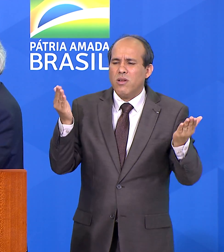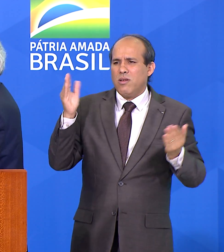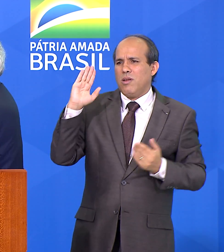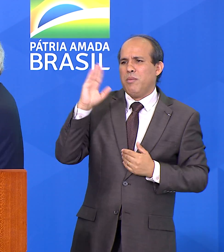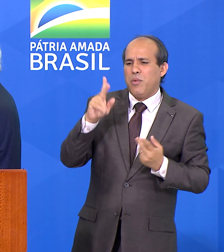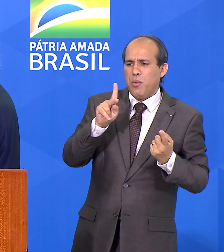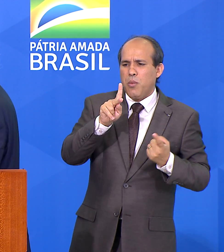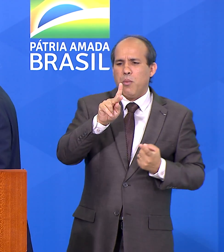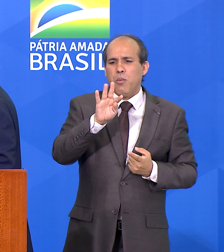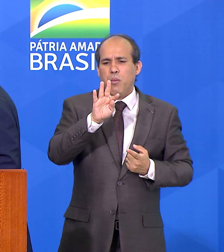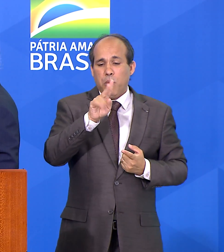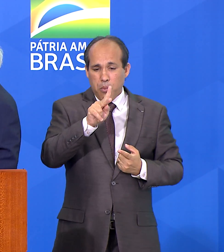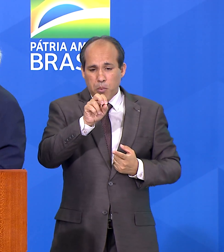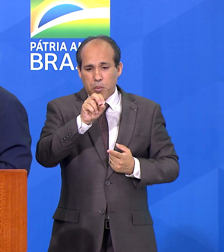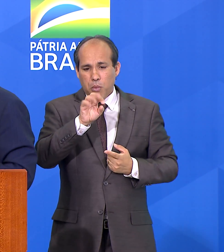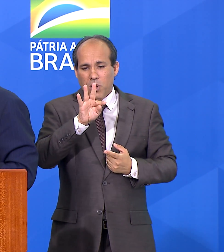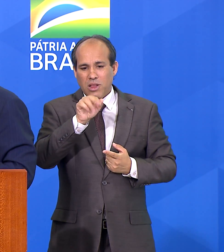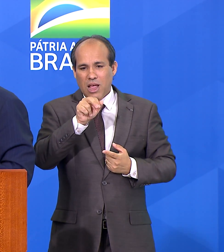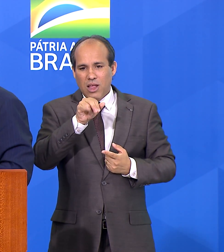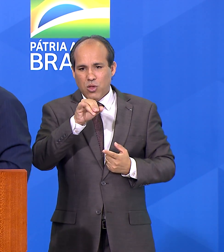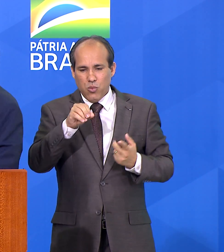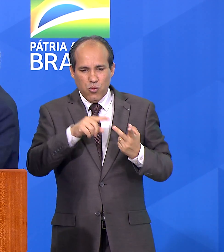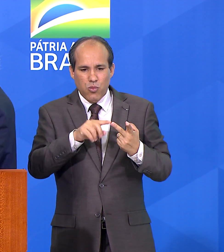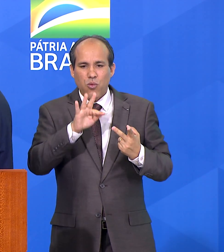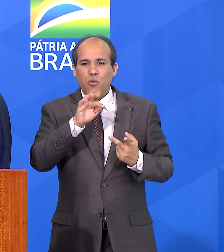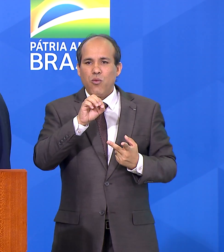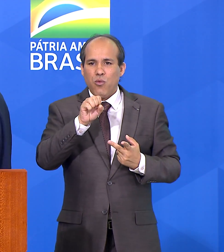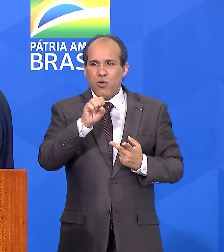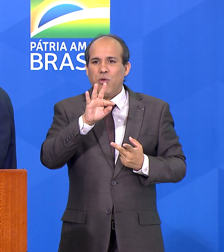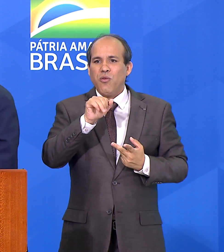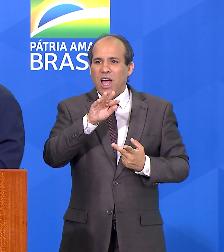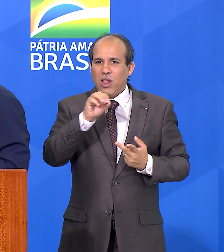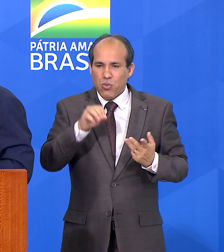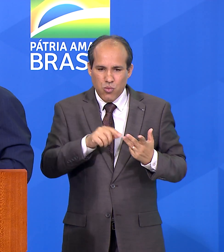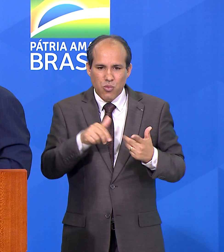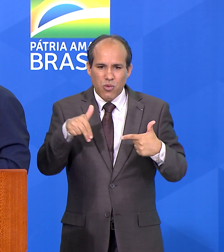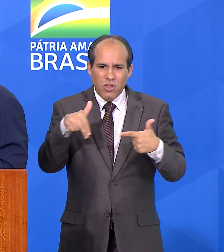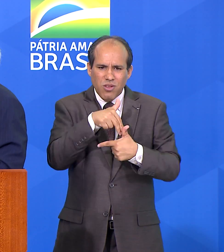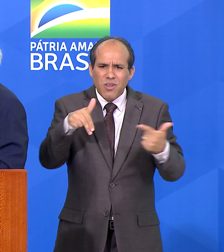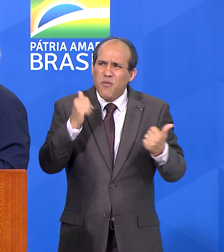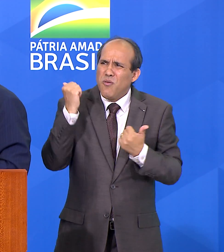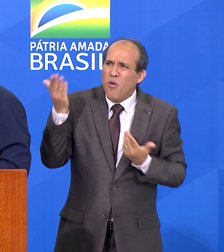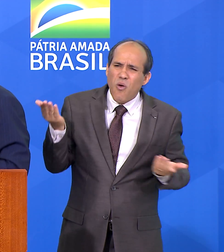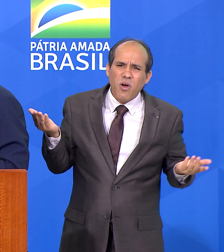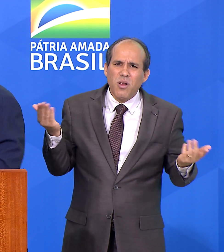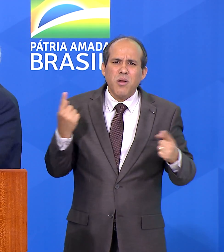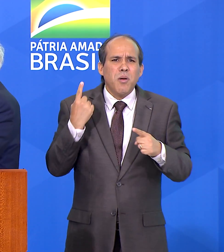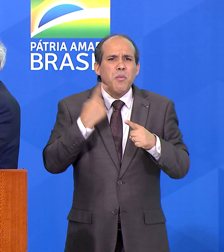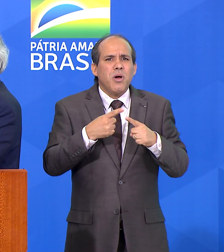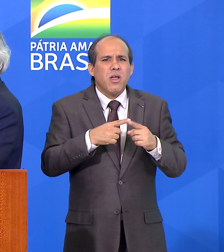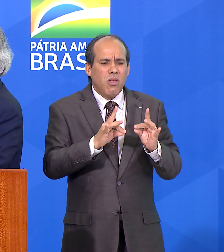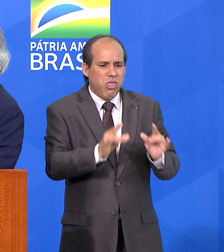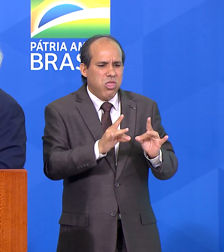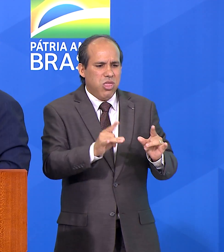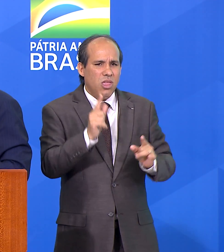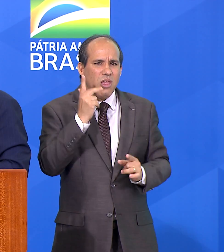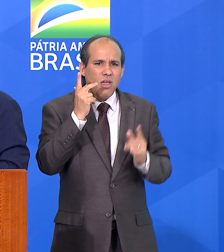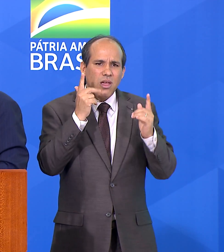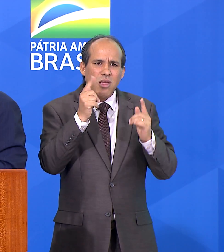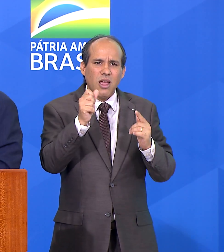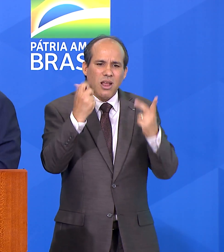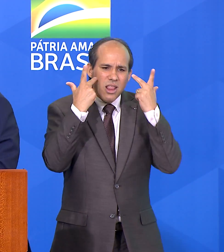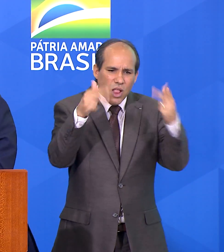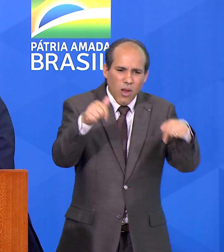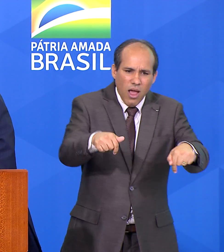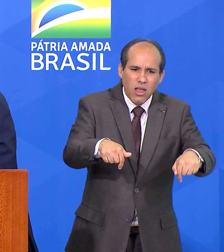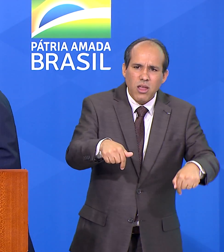potássio, fosfato e nitrogênio. Por que nós queimamos petróleo, gás natural, extraímos o petróleo e queimamos o gás